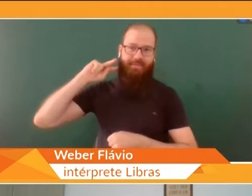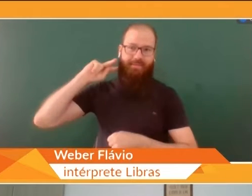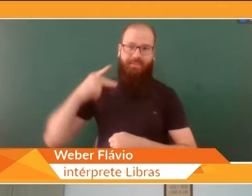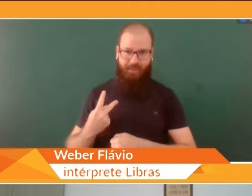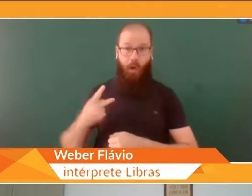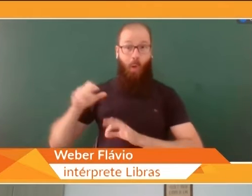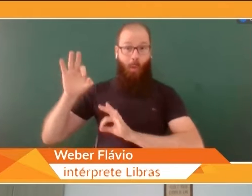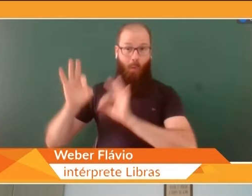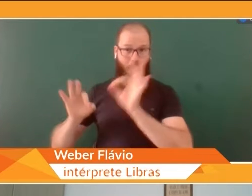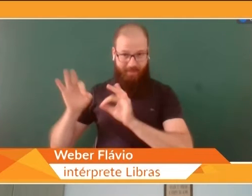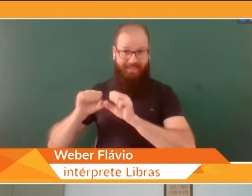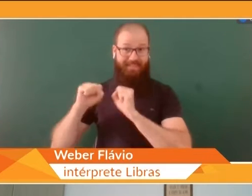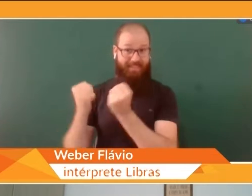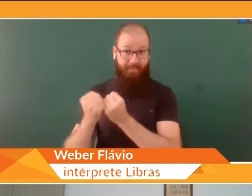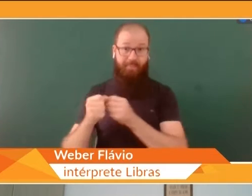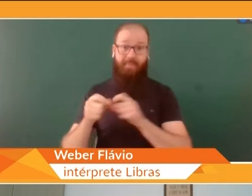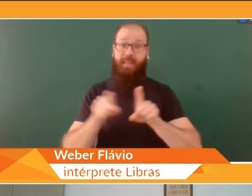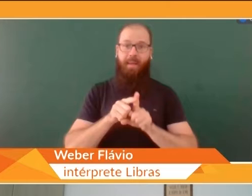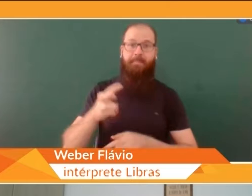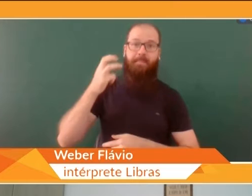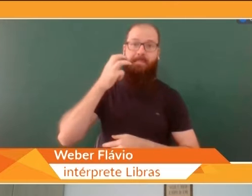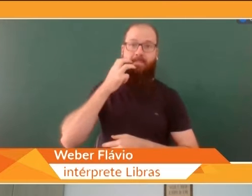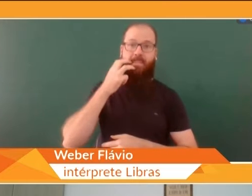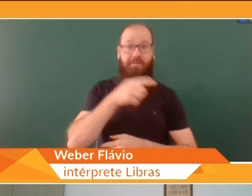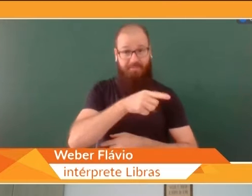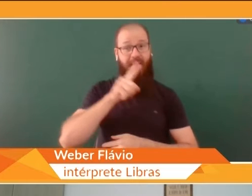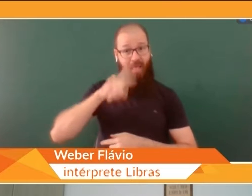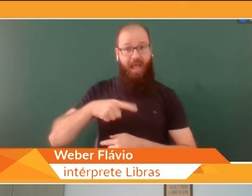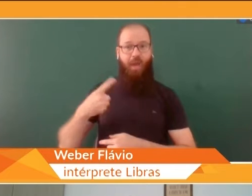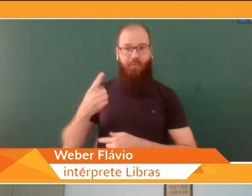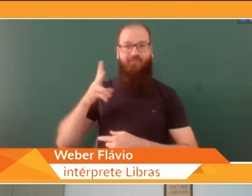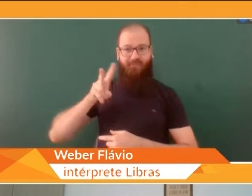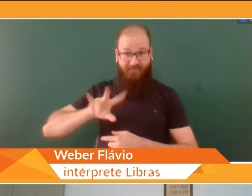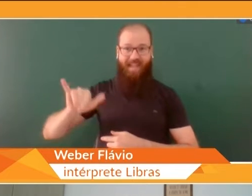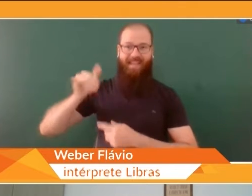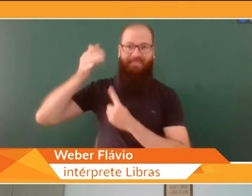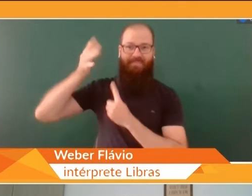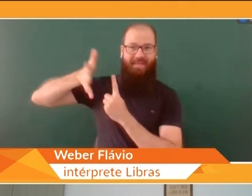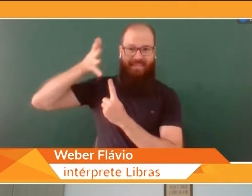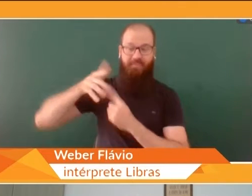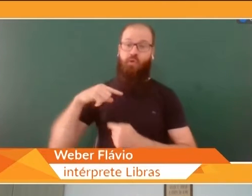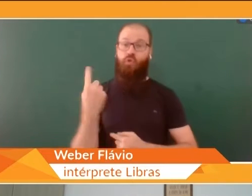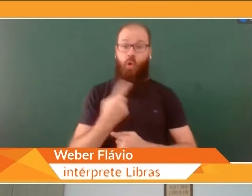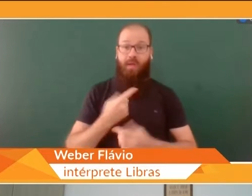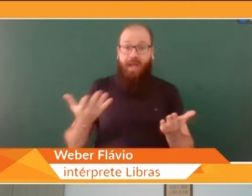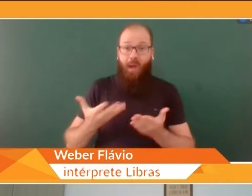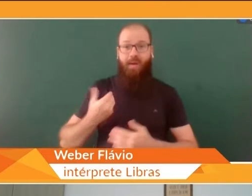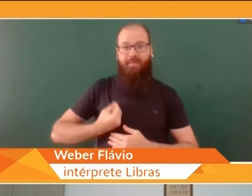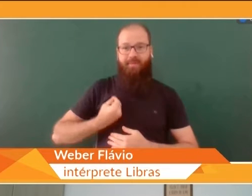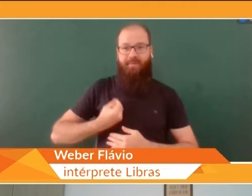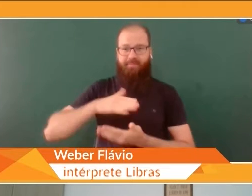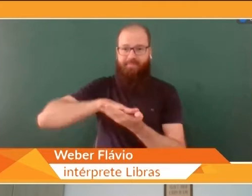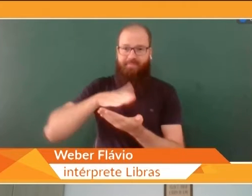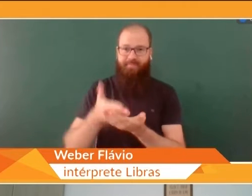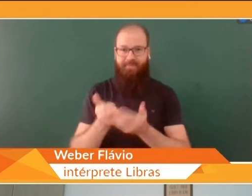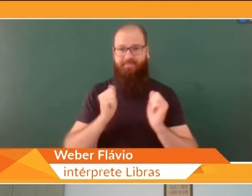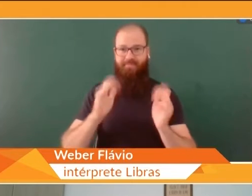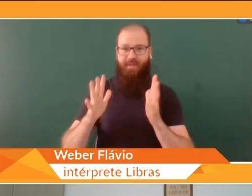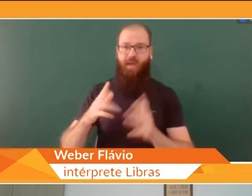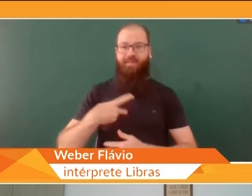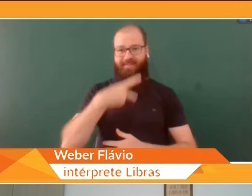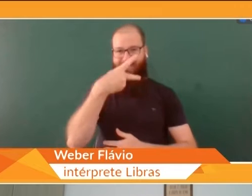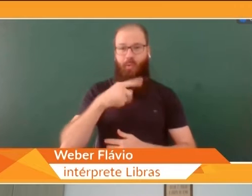Calisto, que é um dos palestrantes. A gente conta com a interpretação para Libras, do Weber Flávio, nosso parceiro.